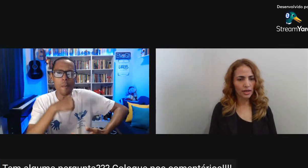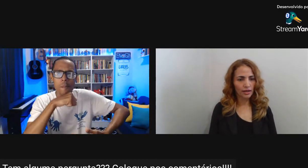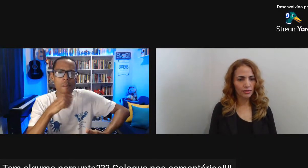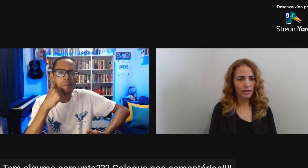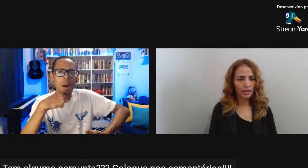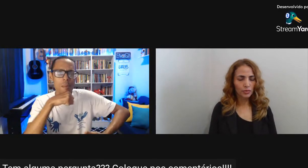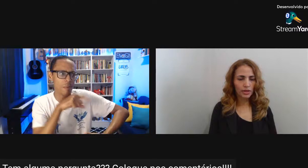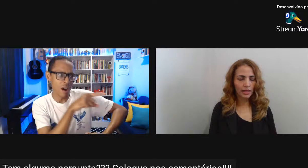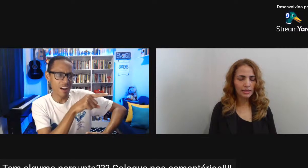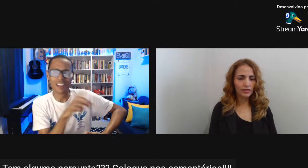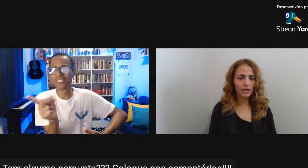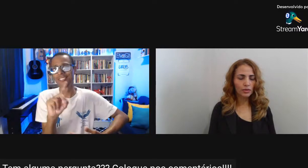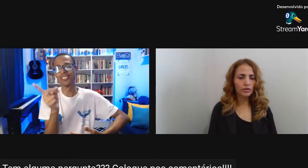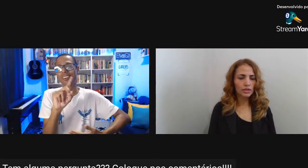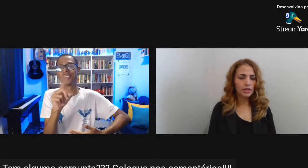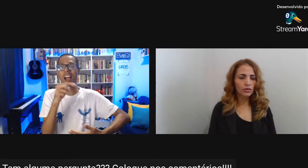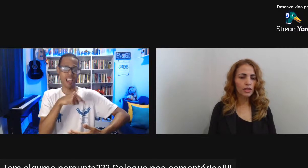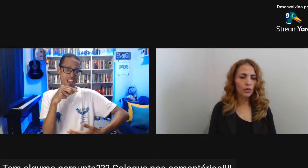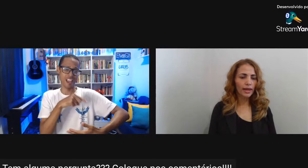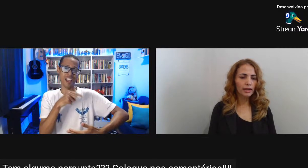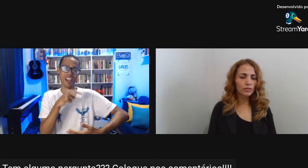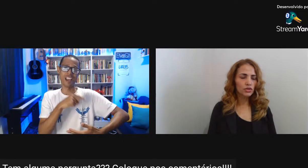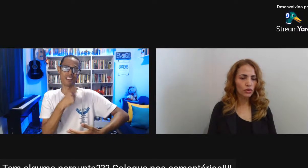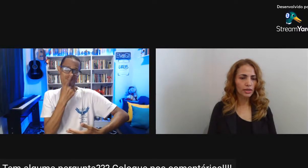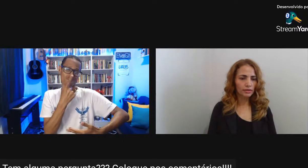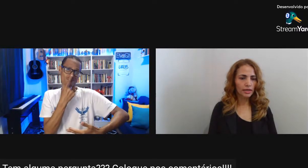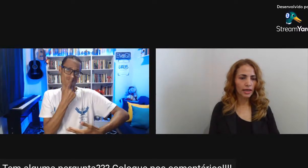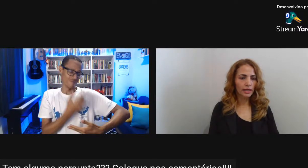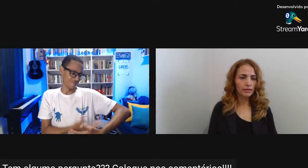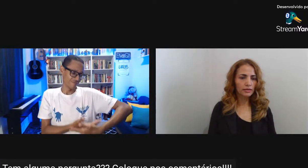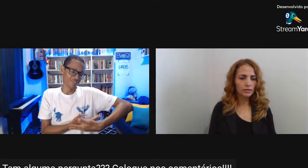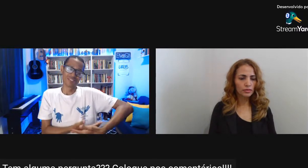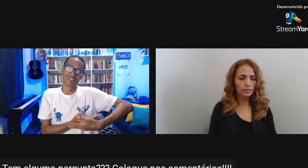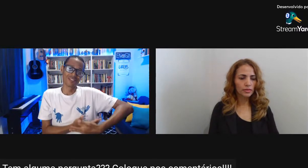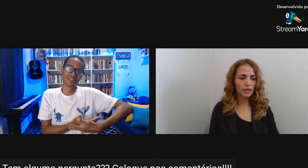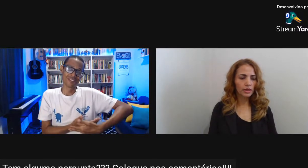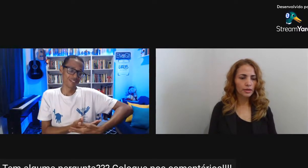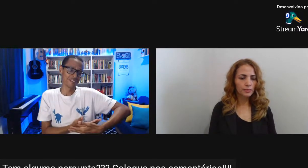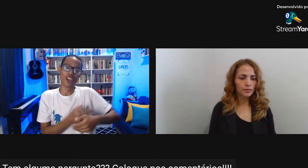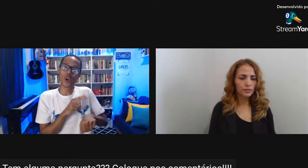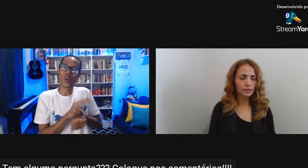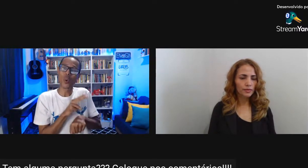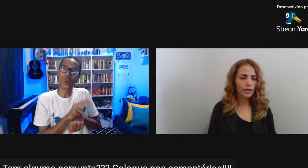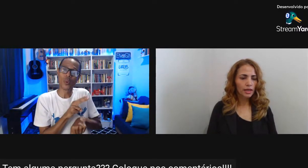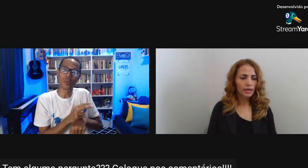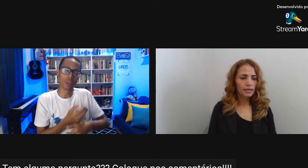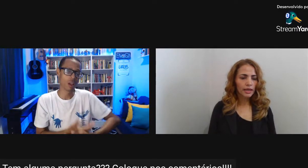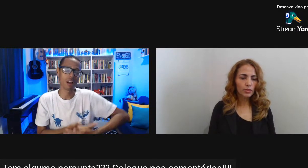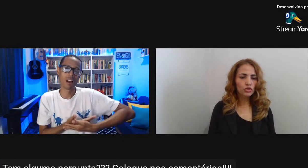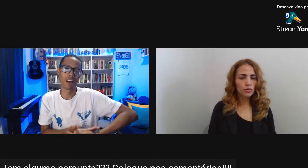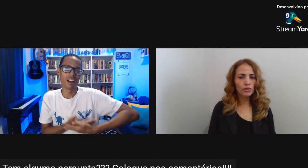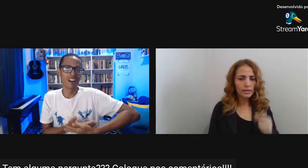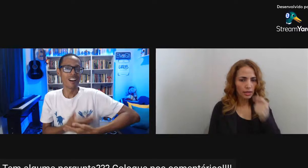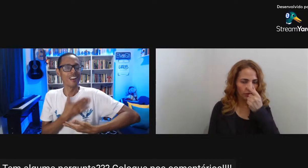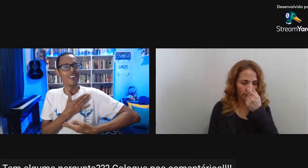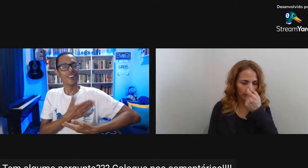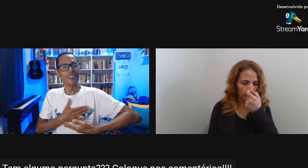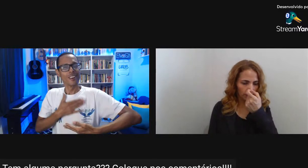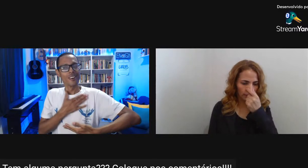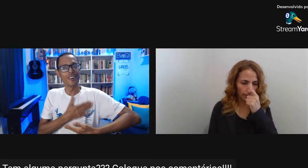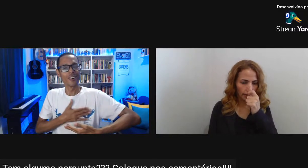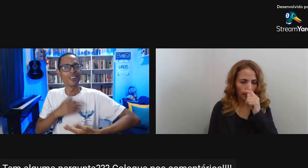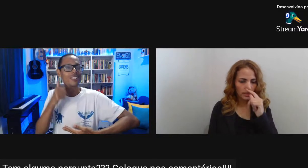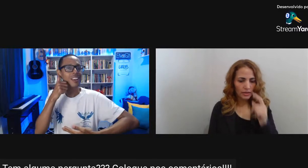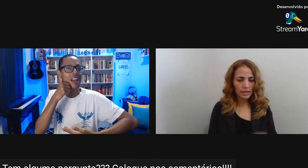criança gerava Porque ela estava ali Numa condição Que não era uma escolha Que era Que era uma subjugação Na